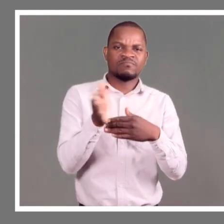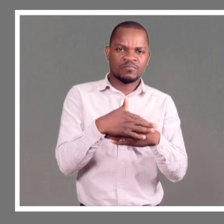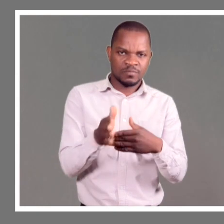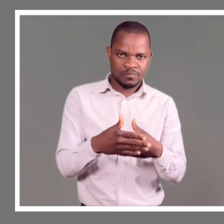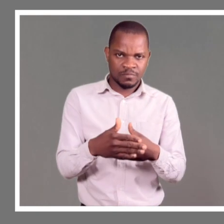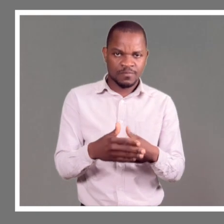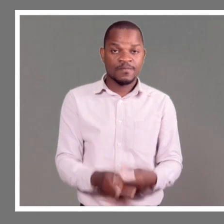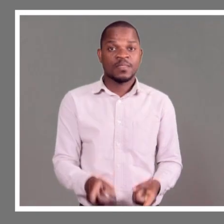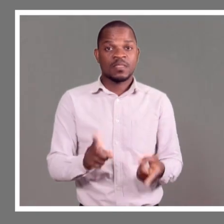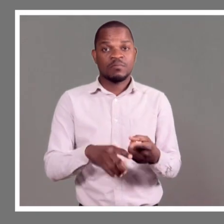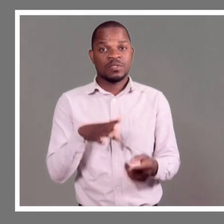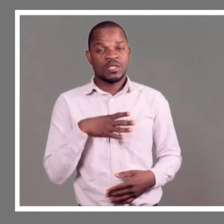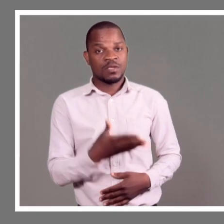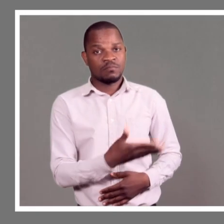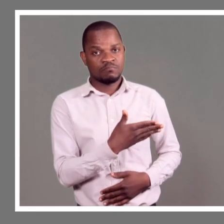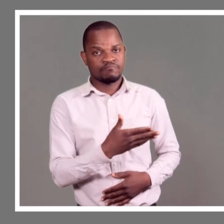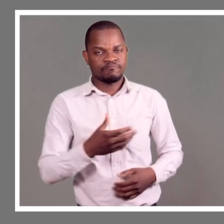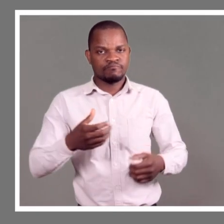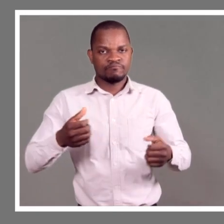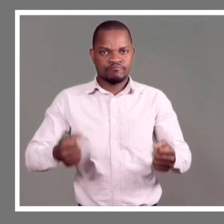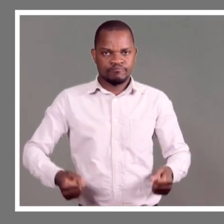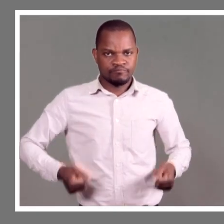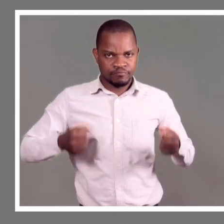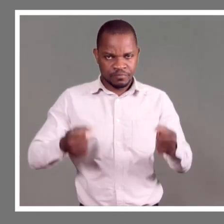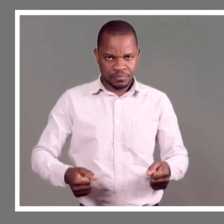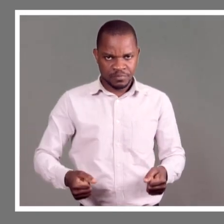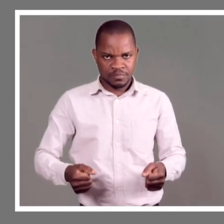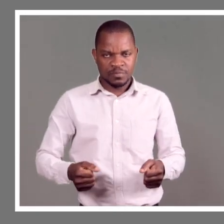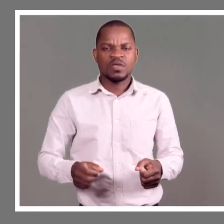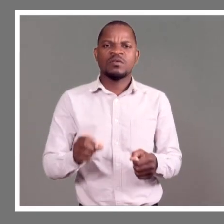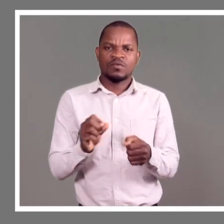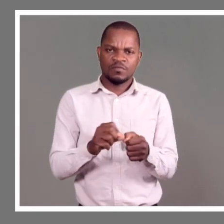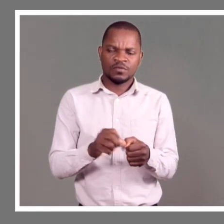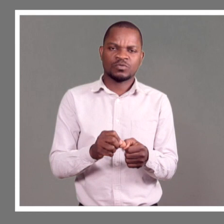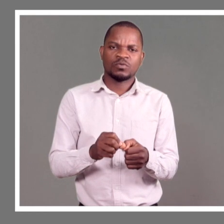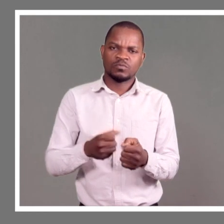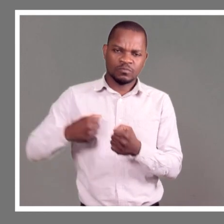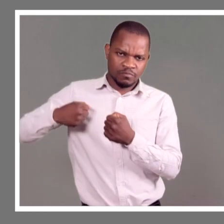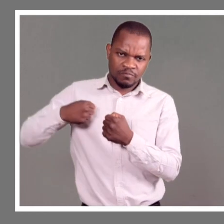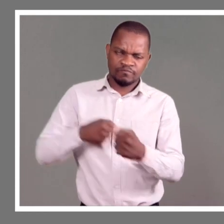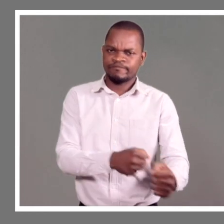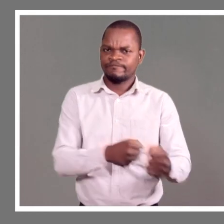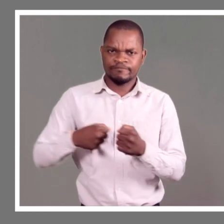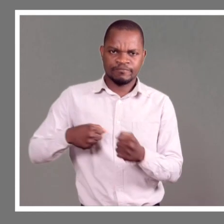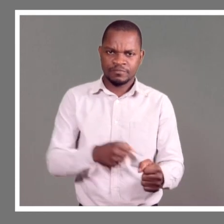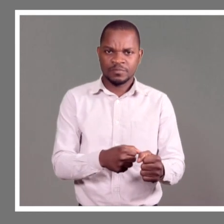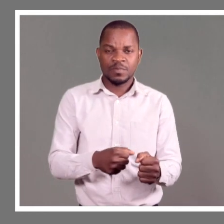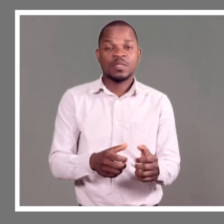material local, que é a madeira. Então, essa pessoa, em vez de termos aquelas clandianas que saem